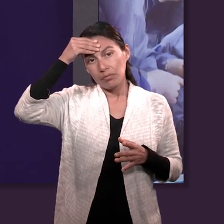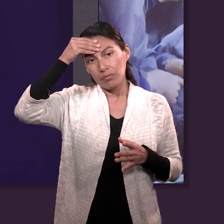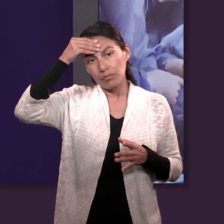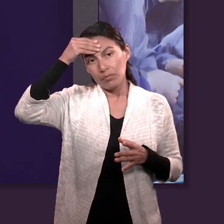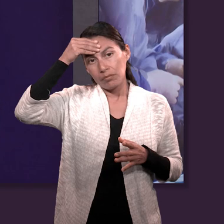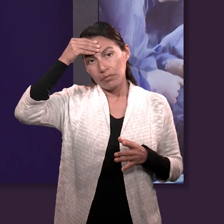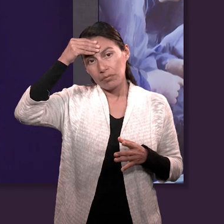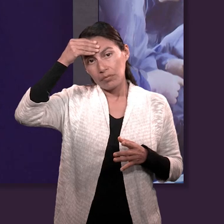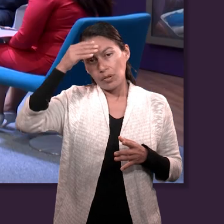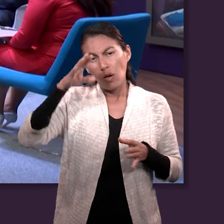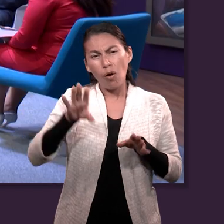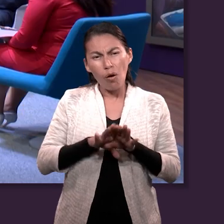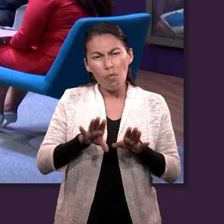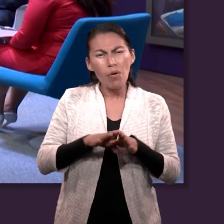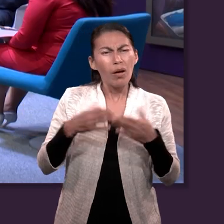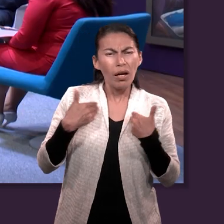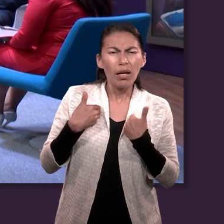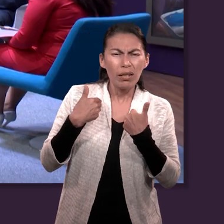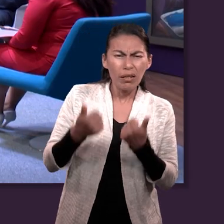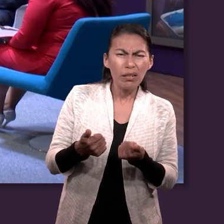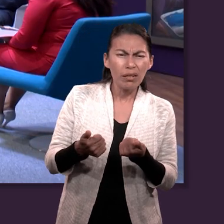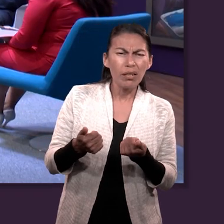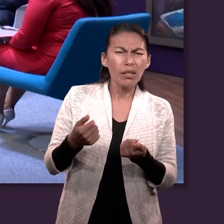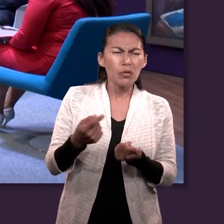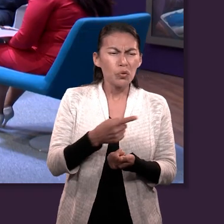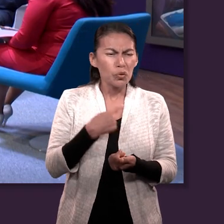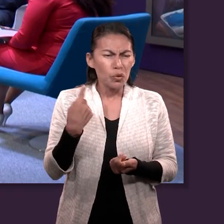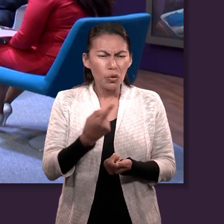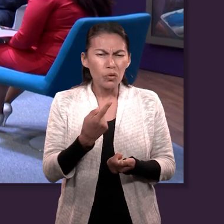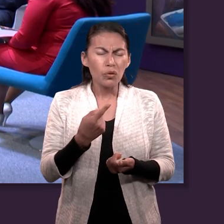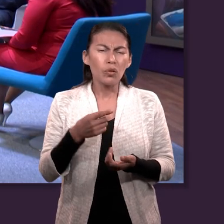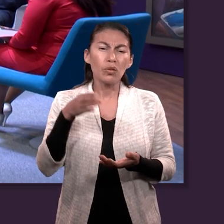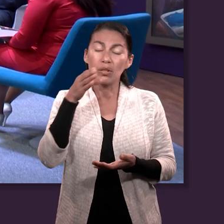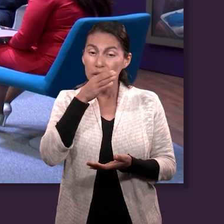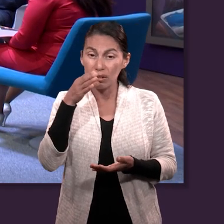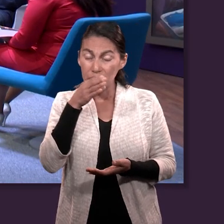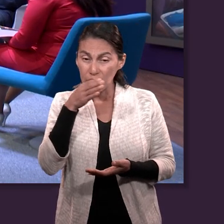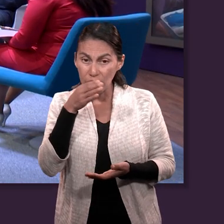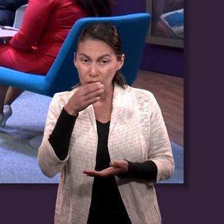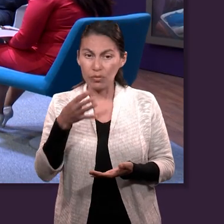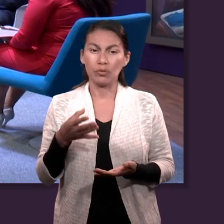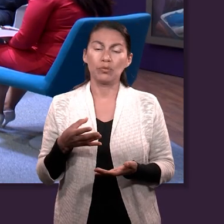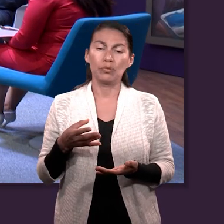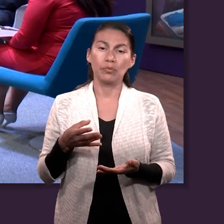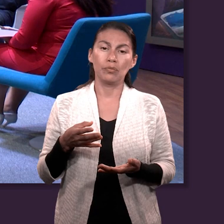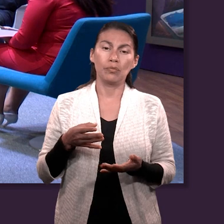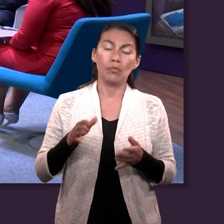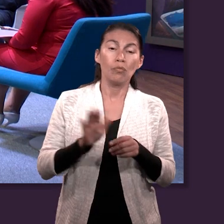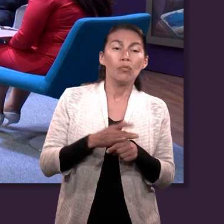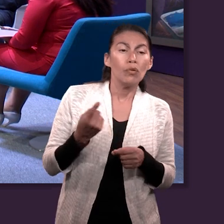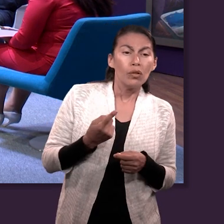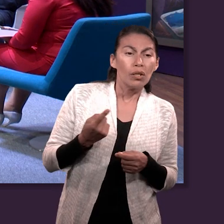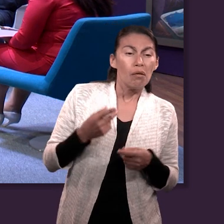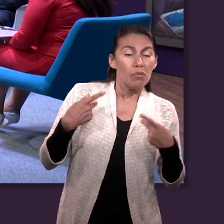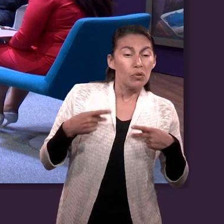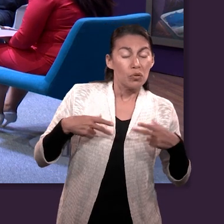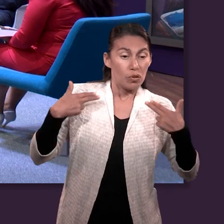la reinterpretación de nuestra realidad desde una perspectiva o desde una óptica cristiana. Porque en términos humanos